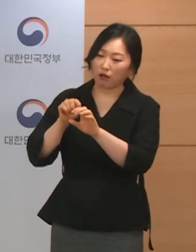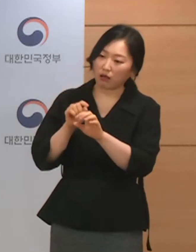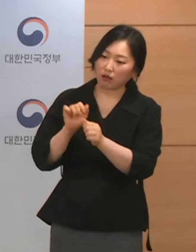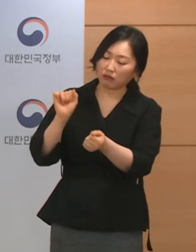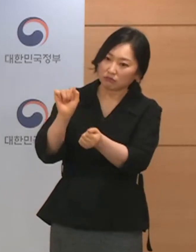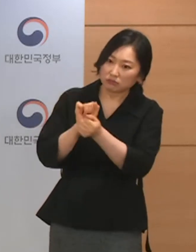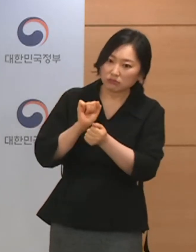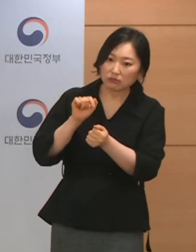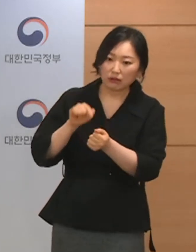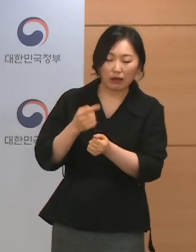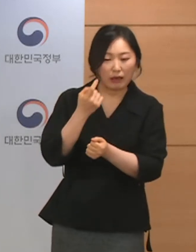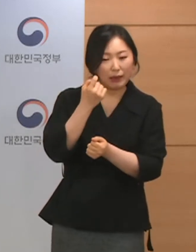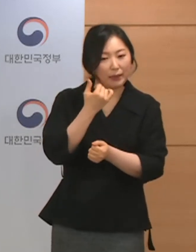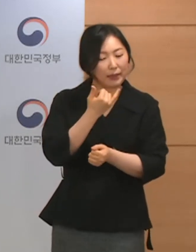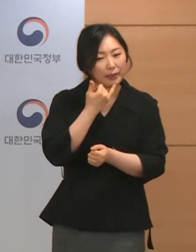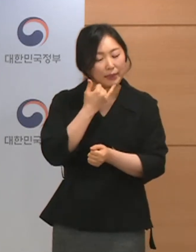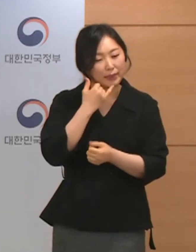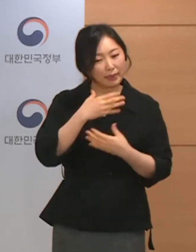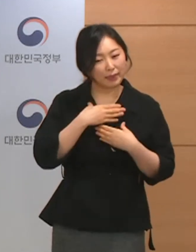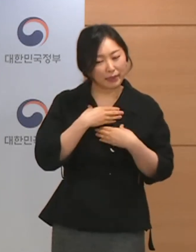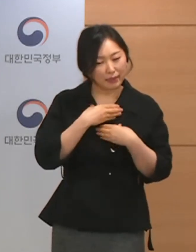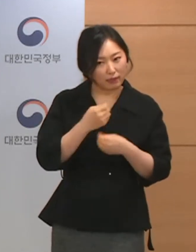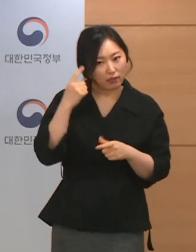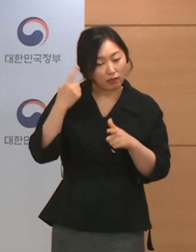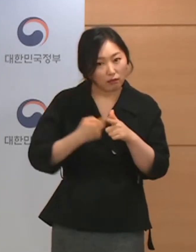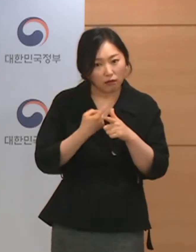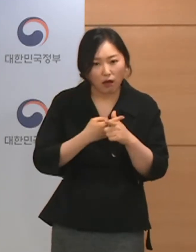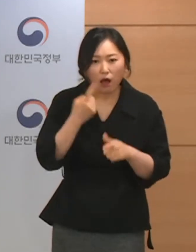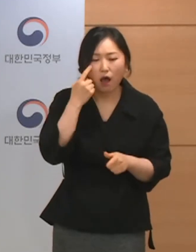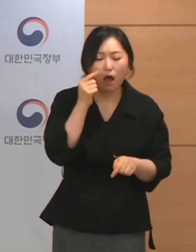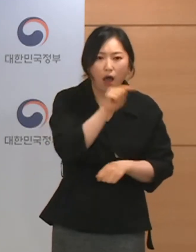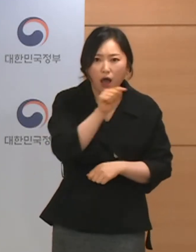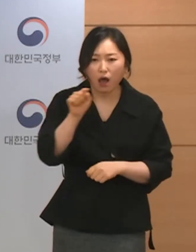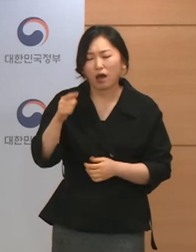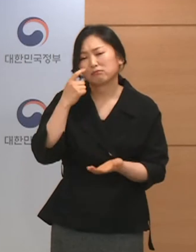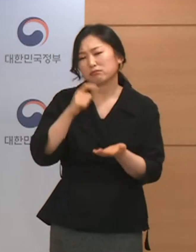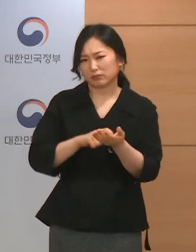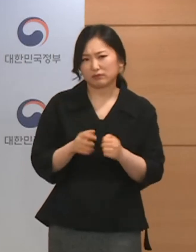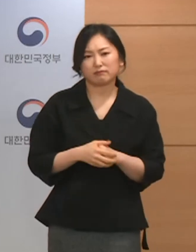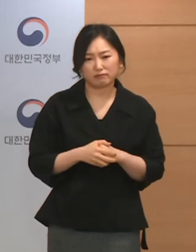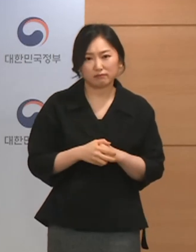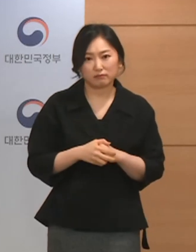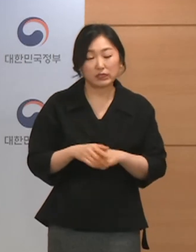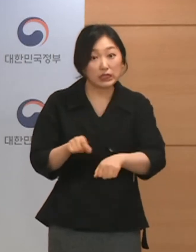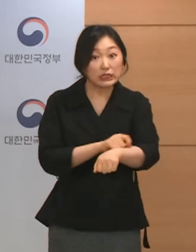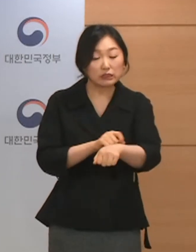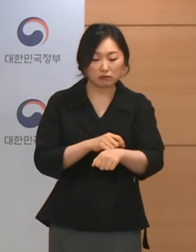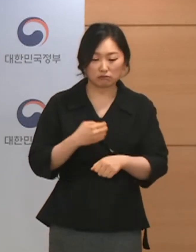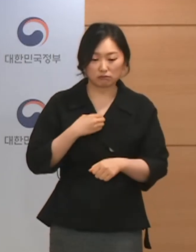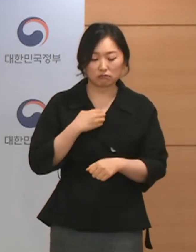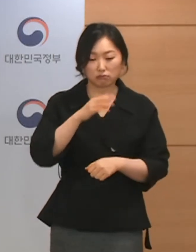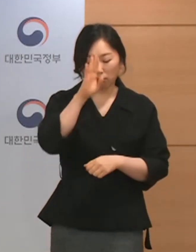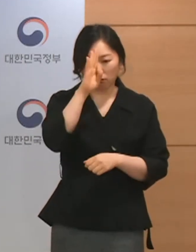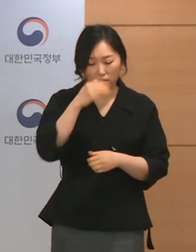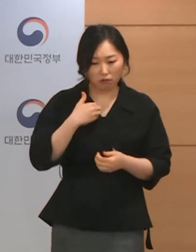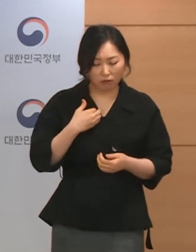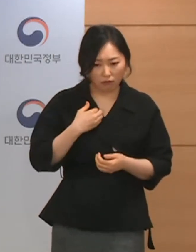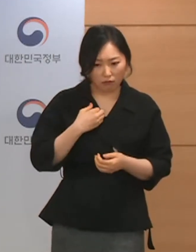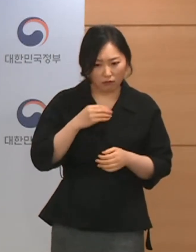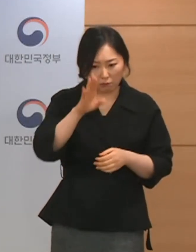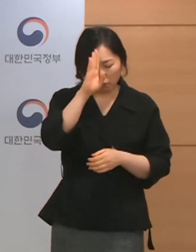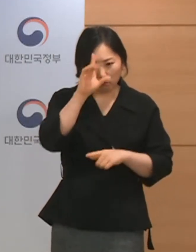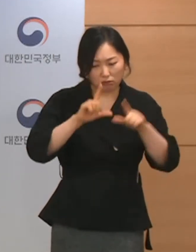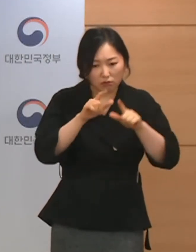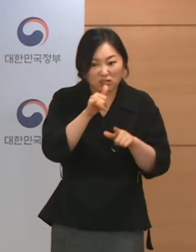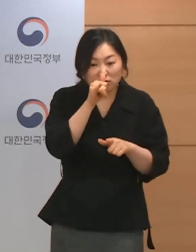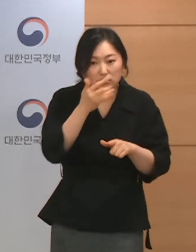풀어지고 있는 징후도 곳곳에서 보이고 있습니다. 특히 증상이 있었음에도 검사를 받지